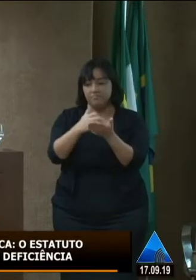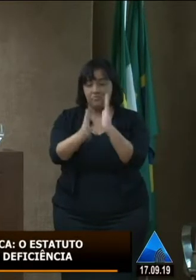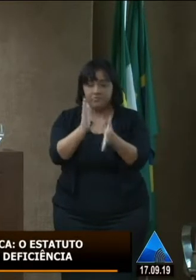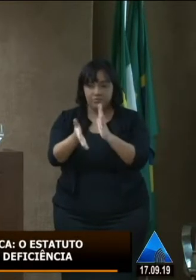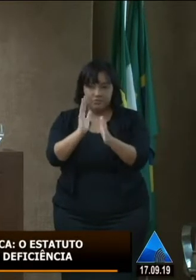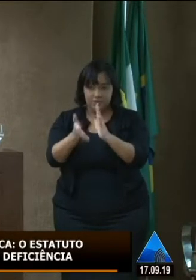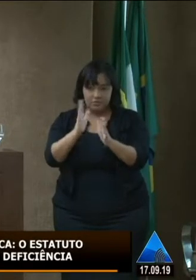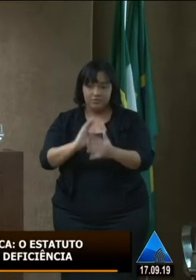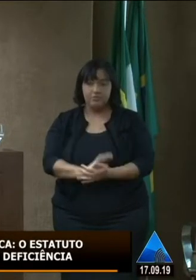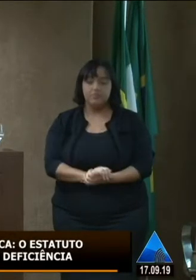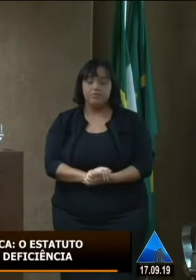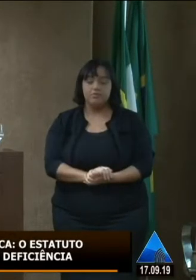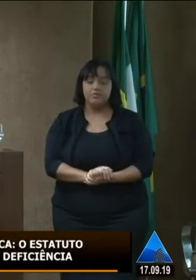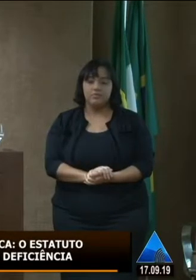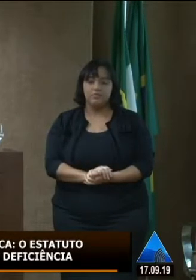que estarão